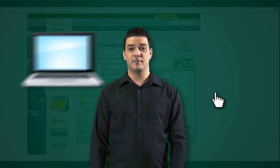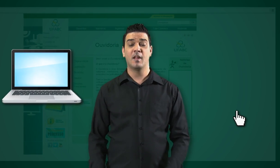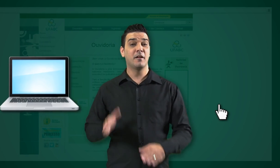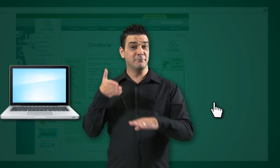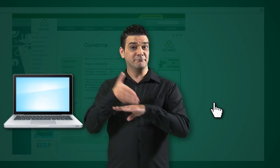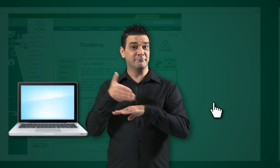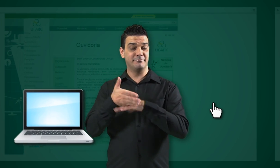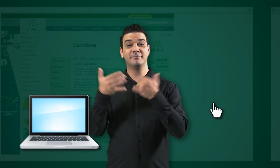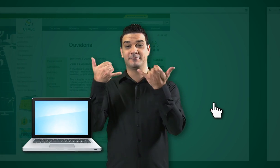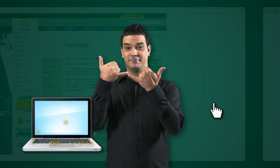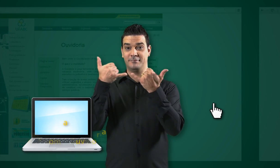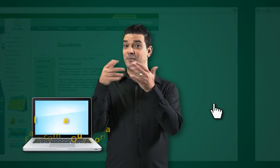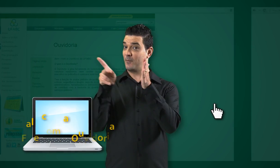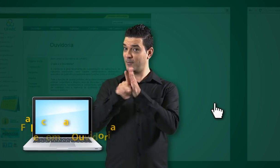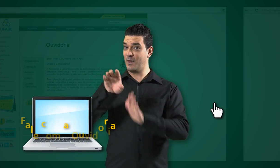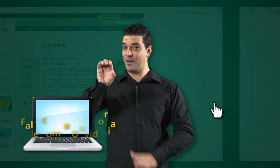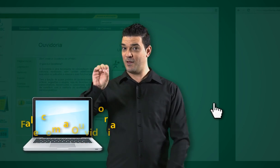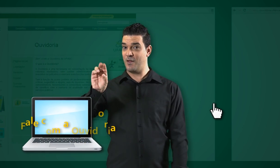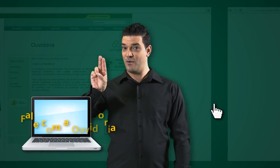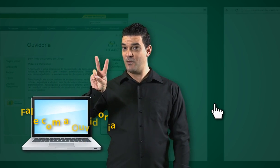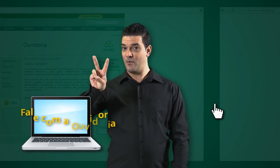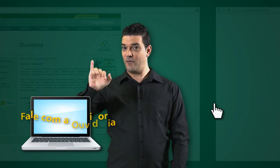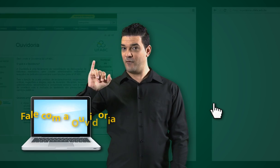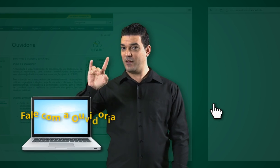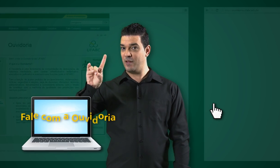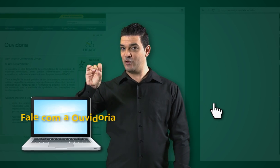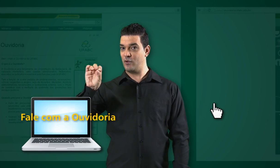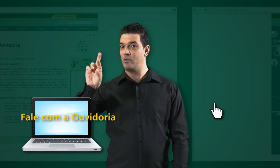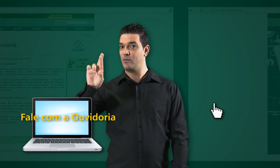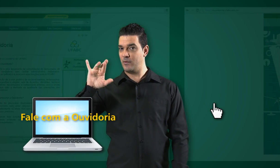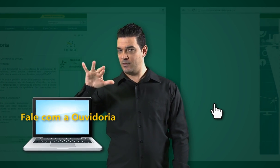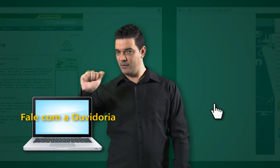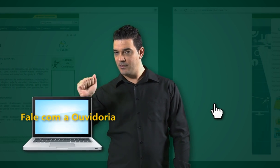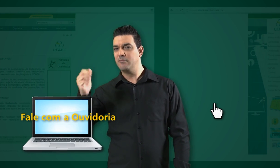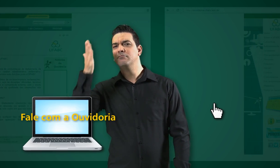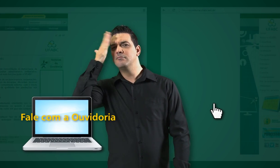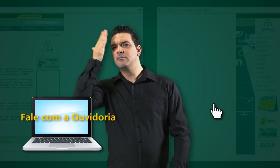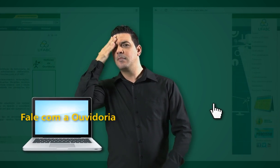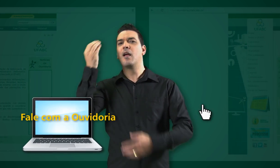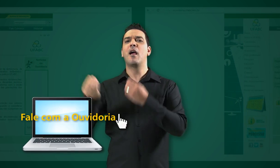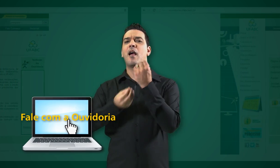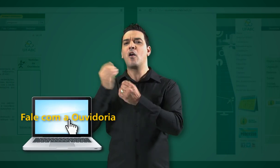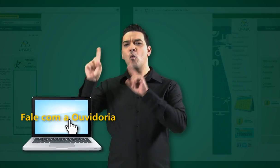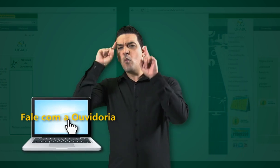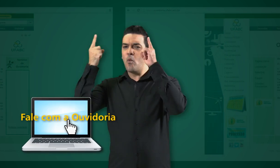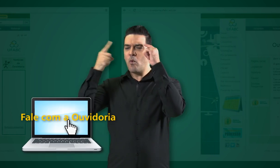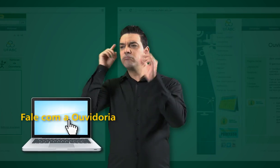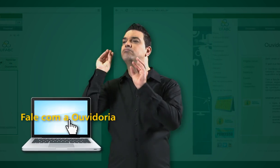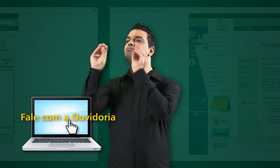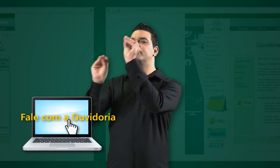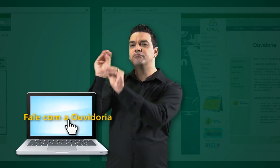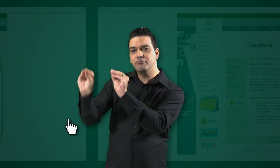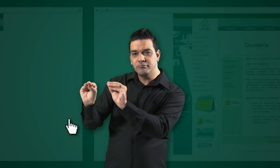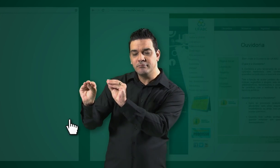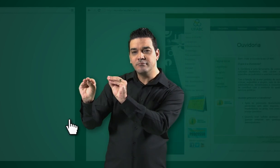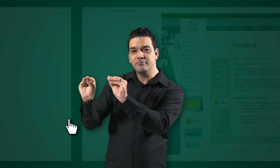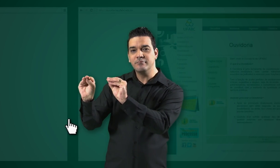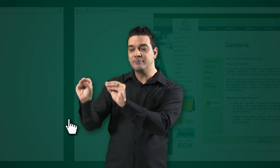Acesse a página da ouvidoria para saber como registrar uma demanda. O endereço é